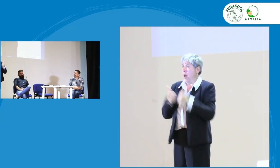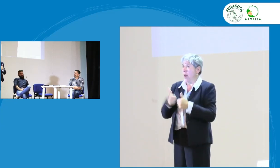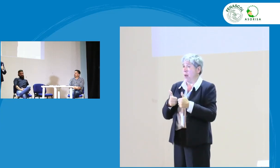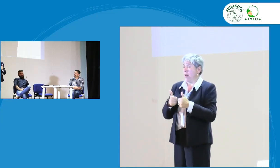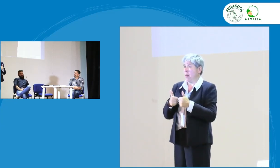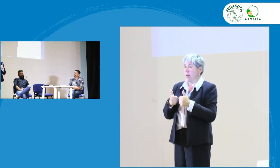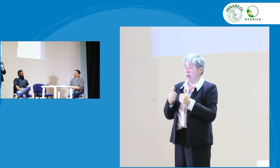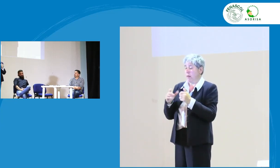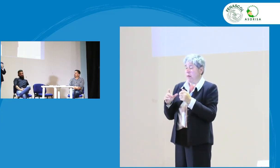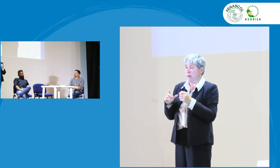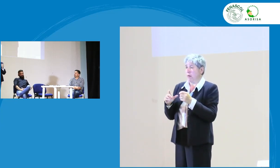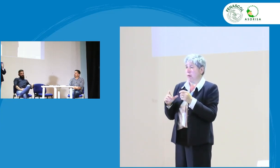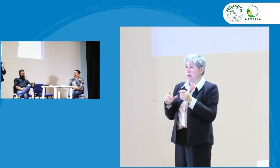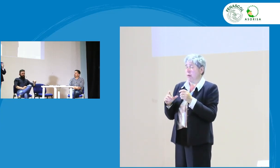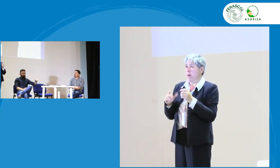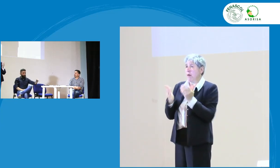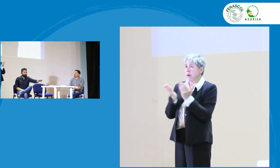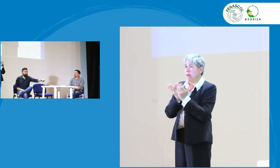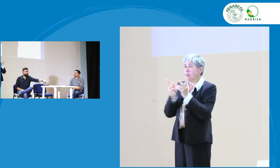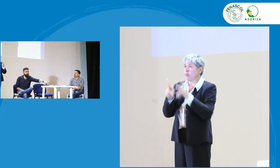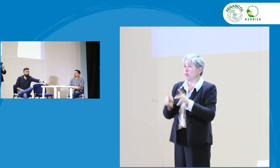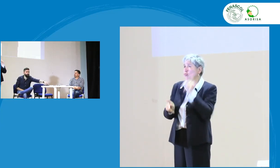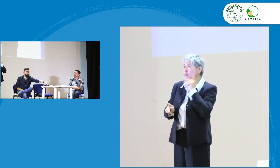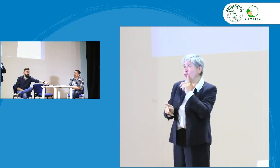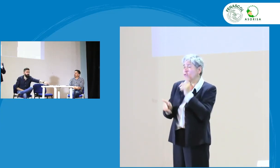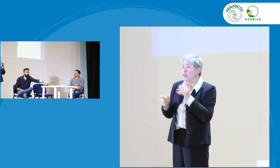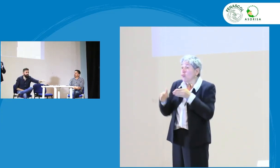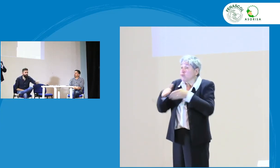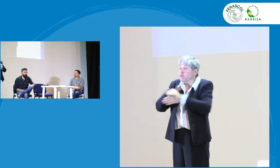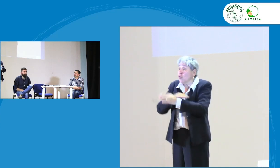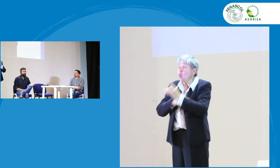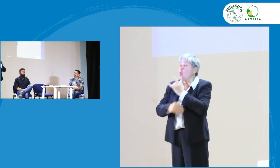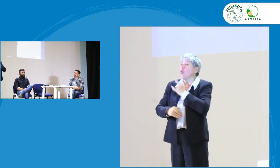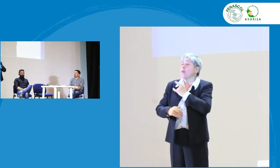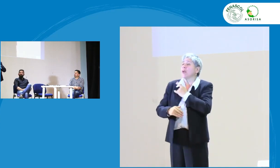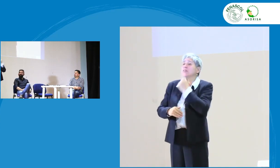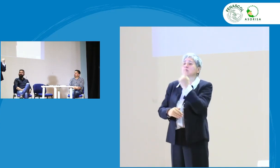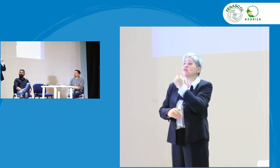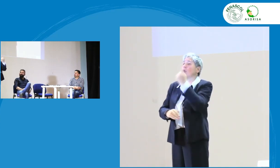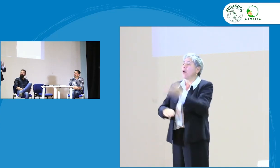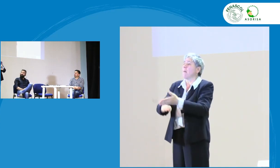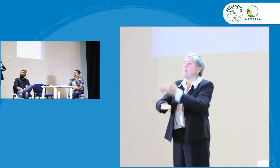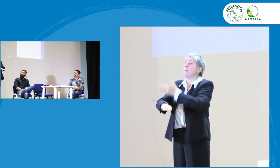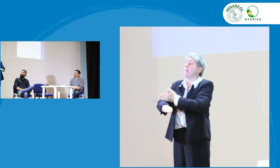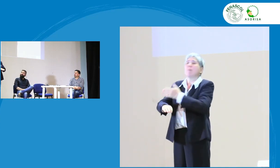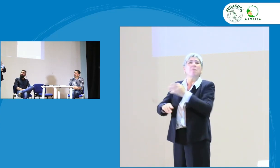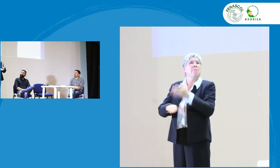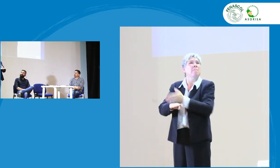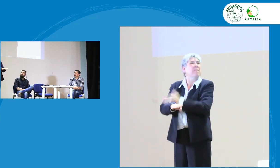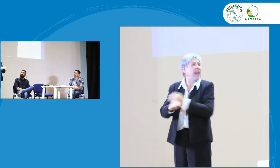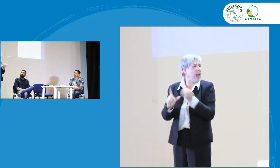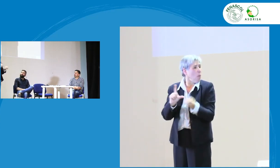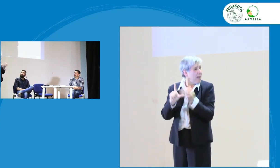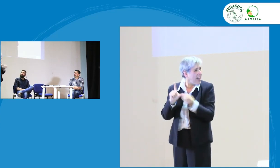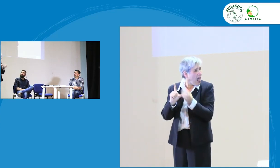Colombia no hay puertas abiertas. Los estudiantes sordos que entran a las universidades hacen